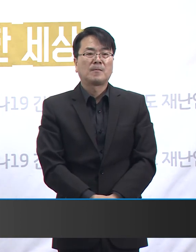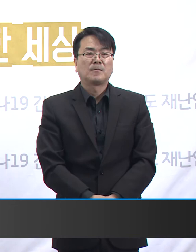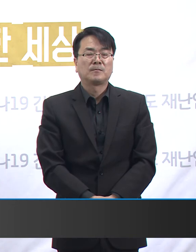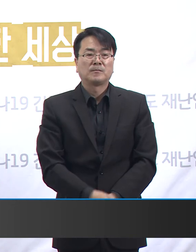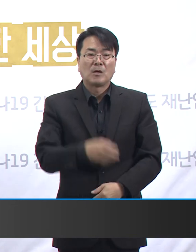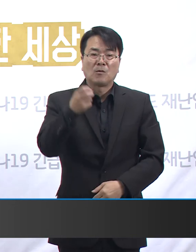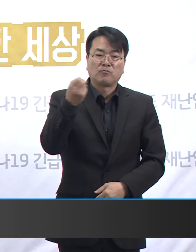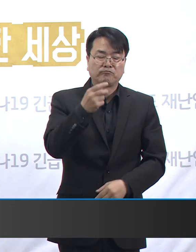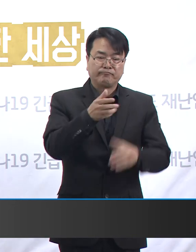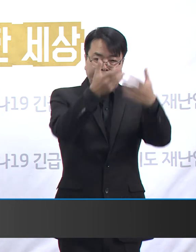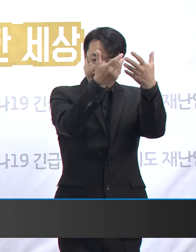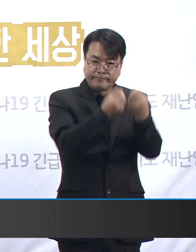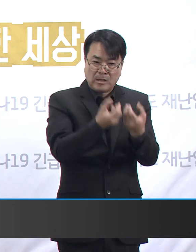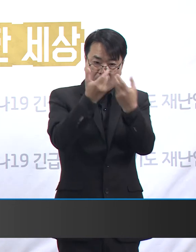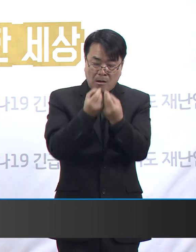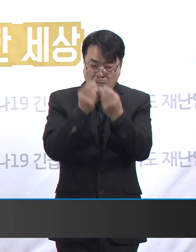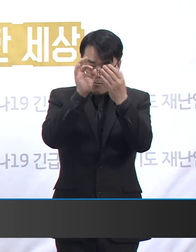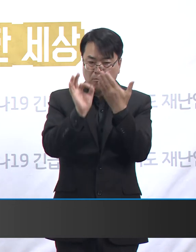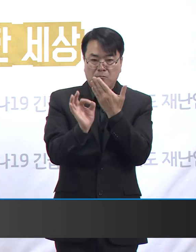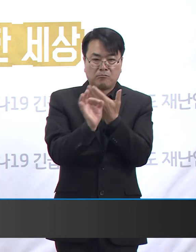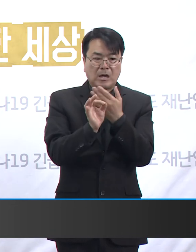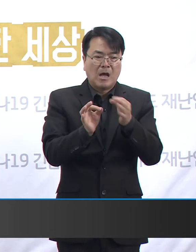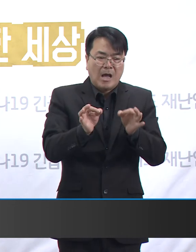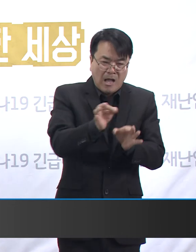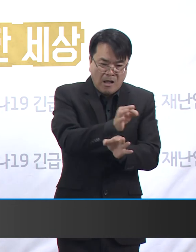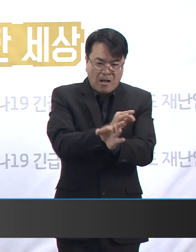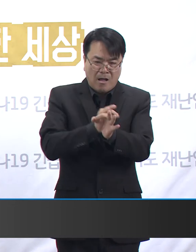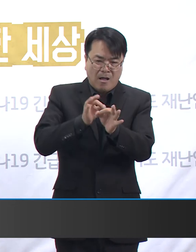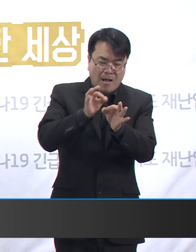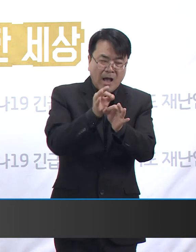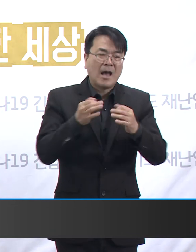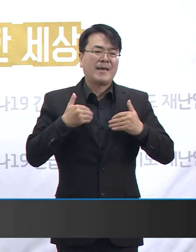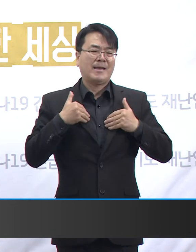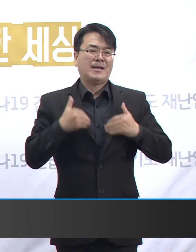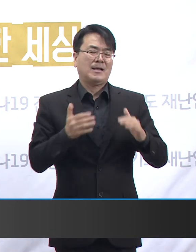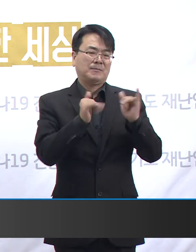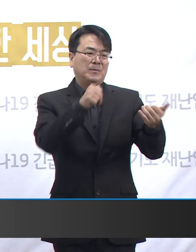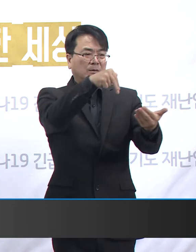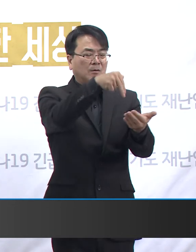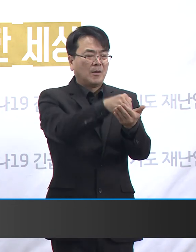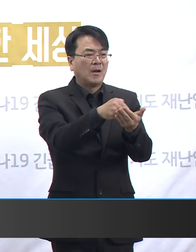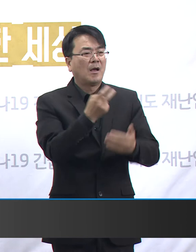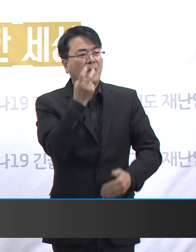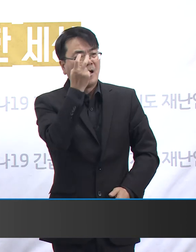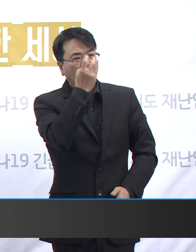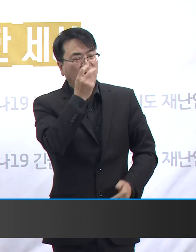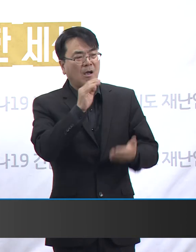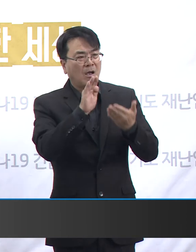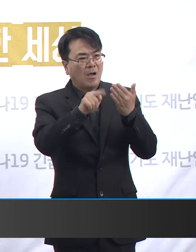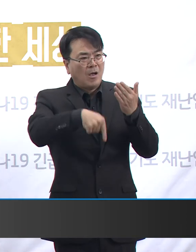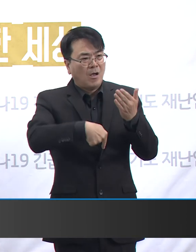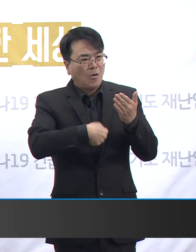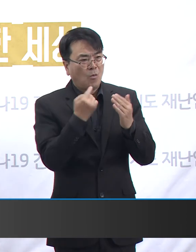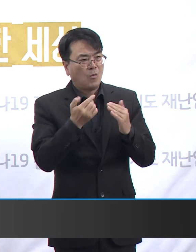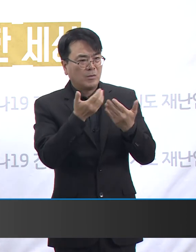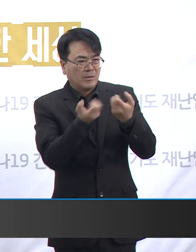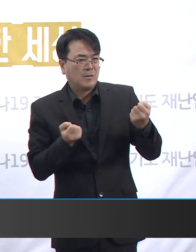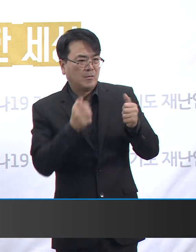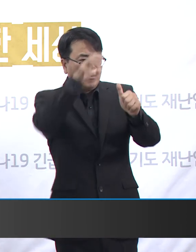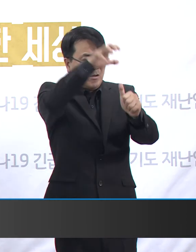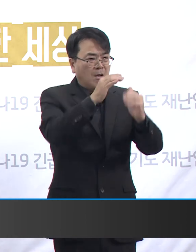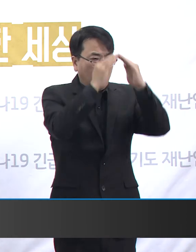또 다른 사례로는 경제적으로 취약한 사람들의 경우 검사 후 자가격리 기간의 소득이 감소하고